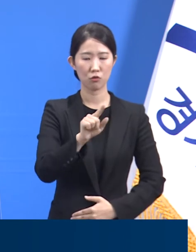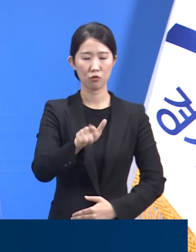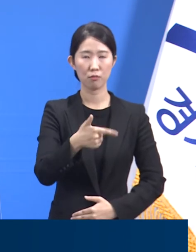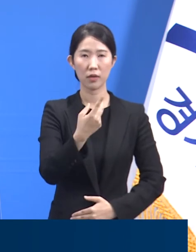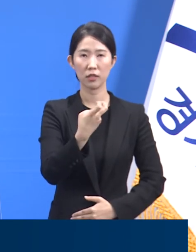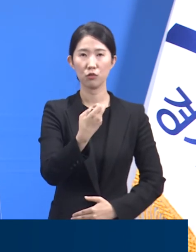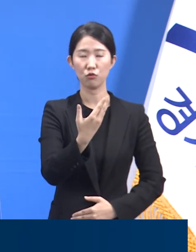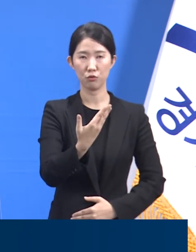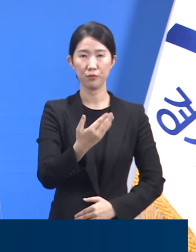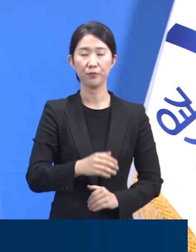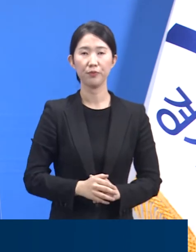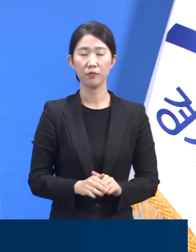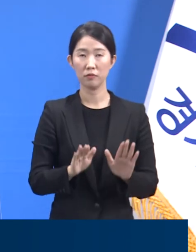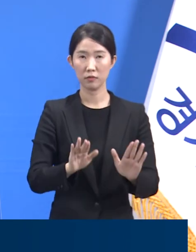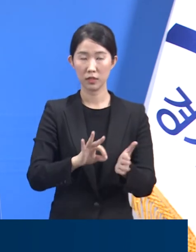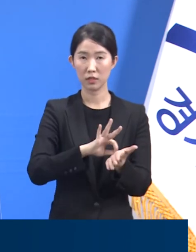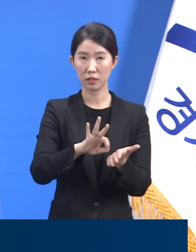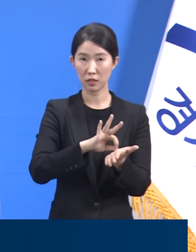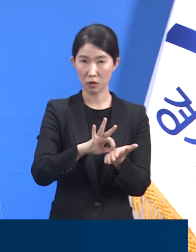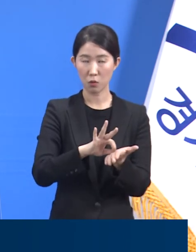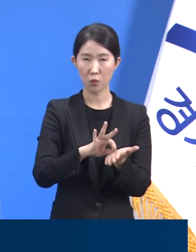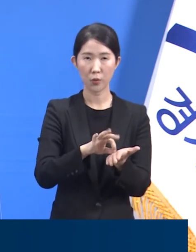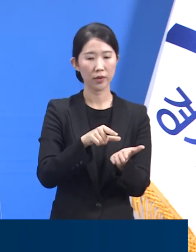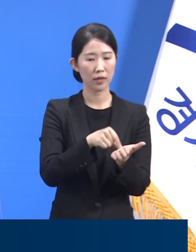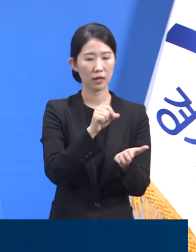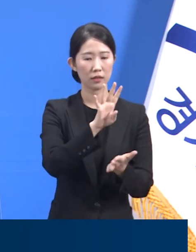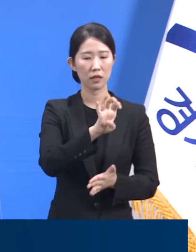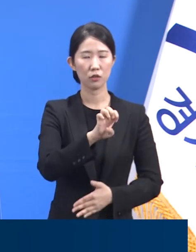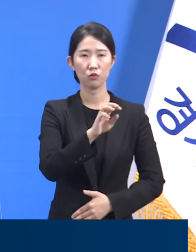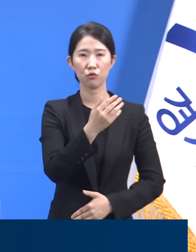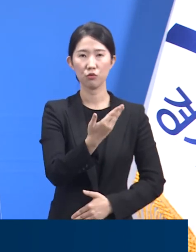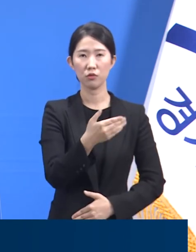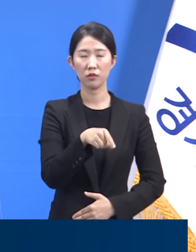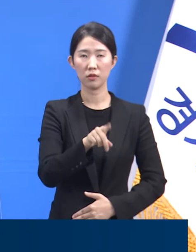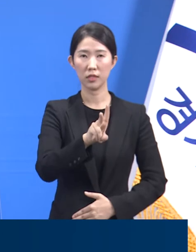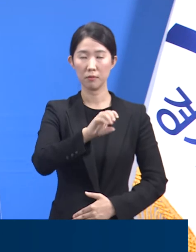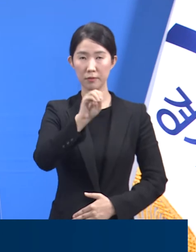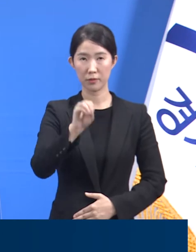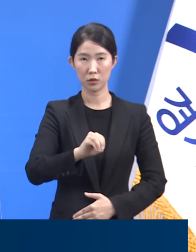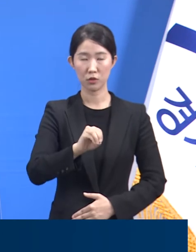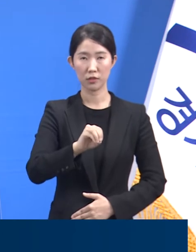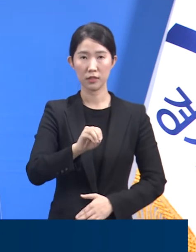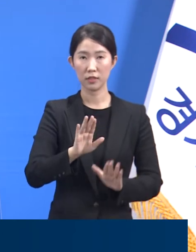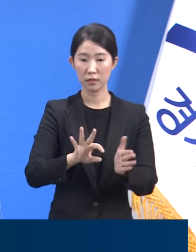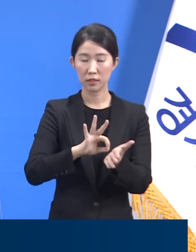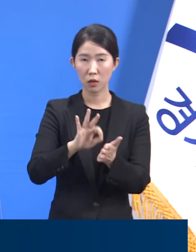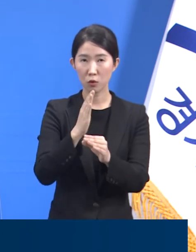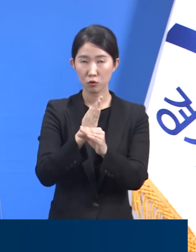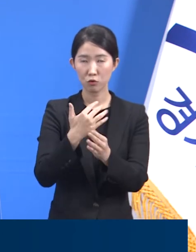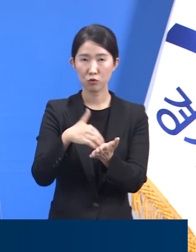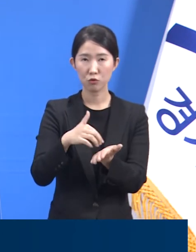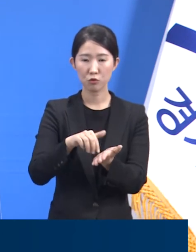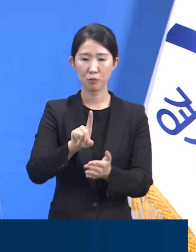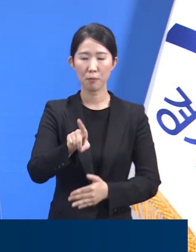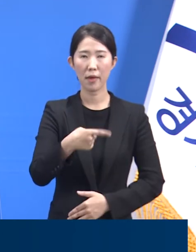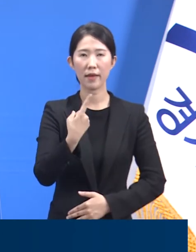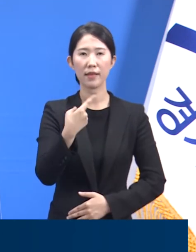현재 병상 가동률은 49.2%로 101개 병상을 사용하고 있습니다.